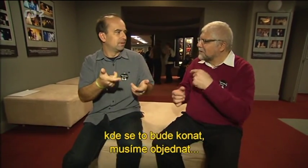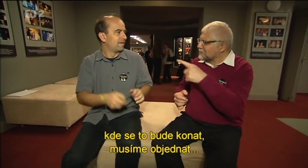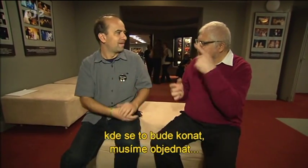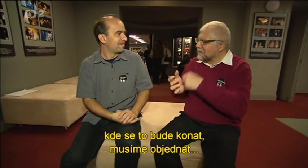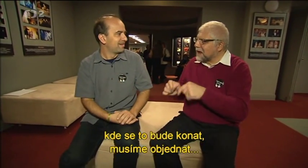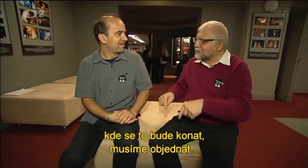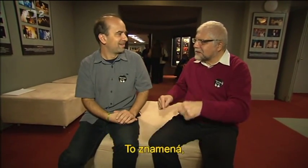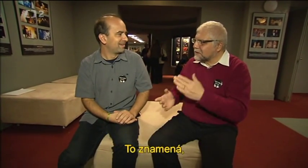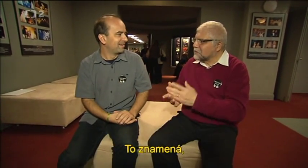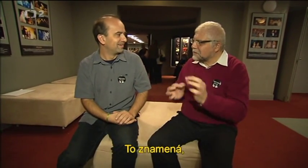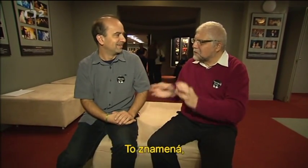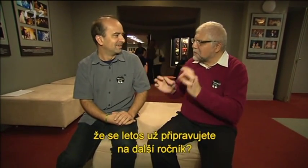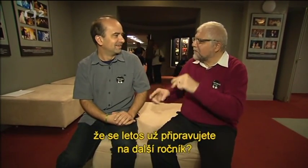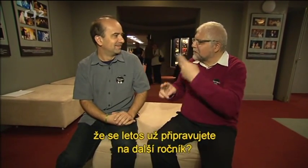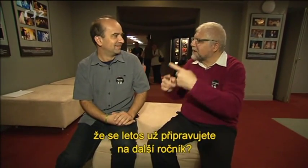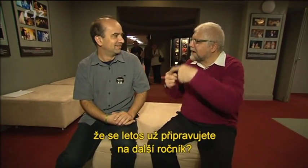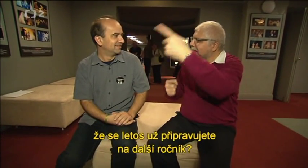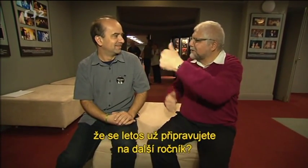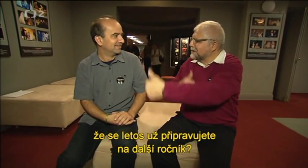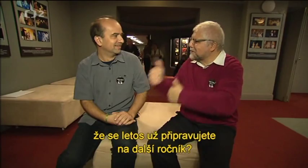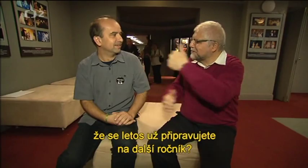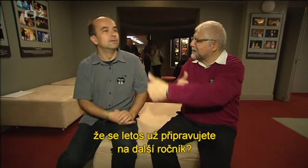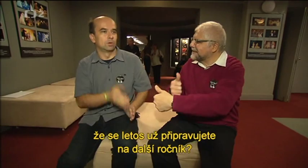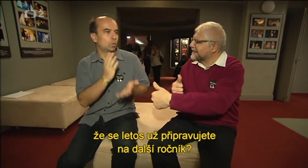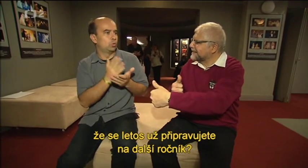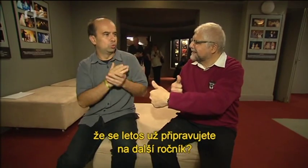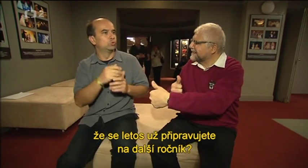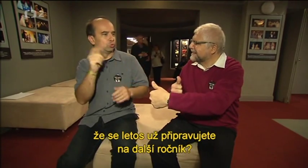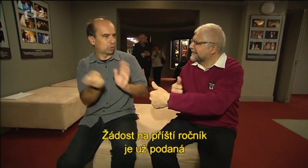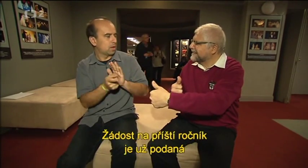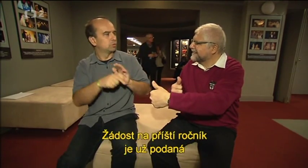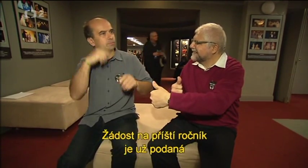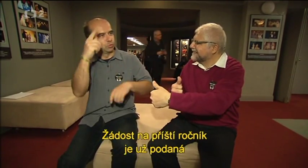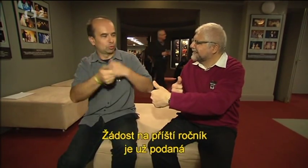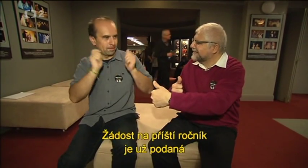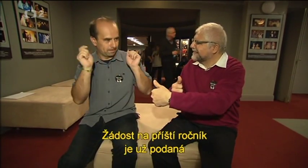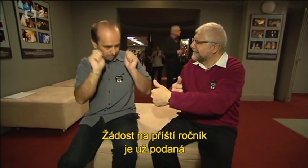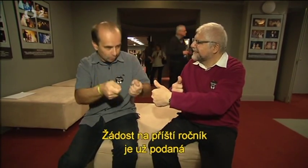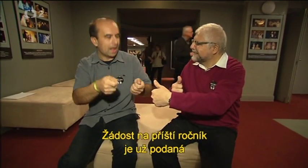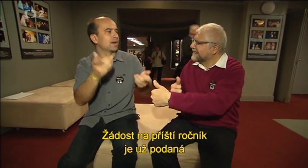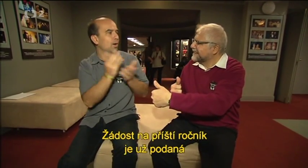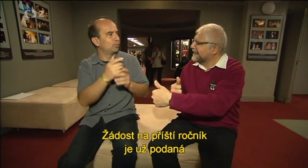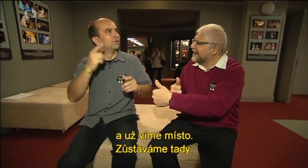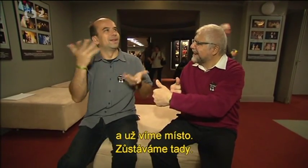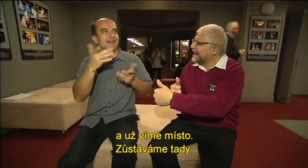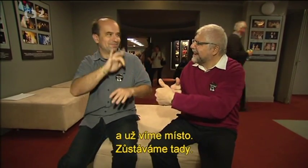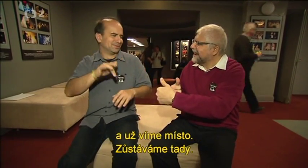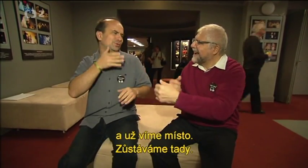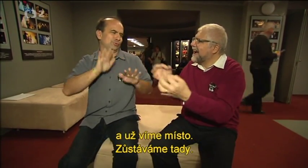To znamená, že se letos už připravujete na další ročník? Žádost na příští ročník je už podaná a už víme místo. Zůstáváme